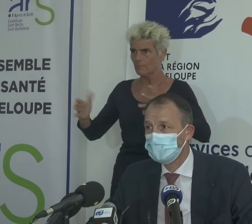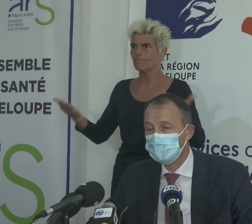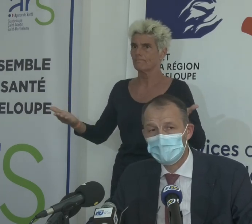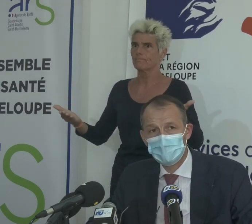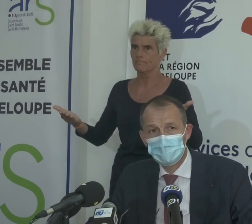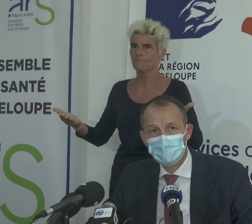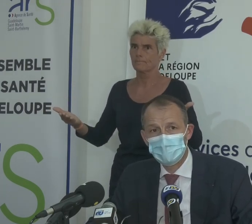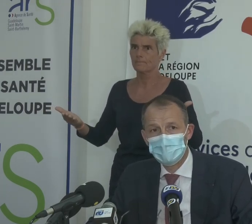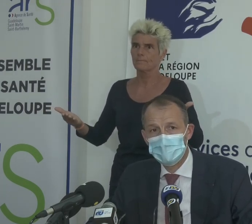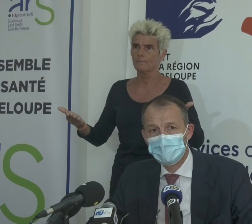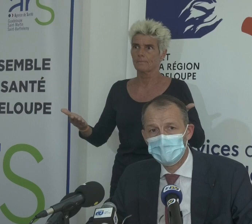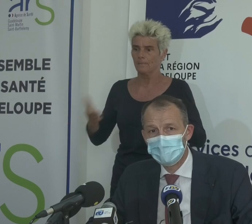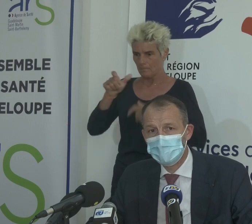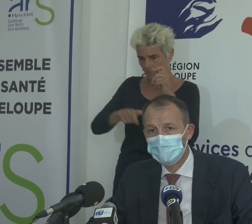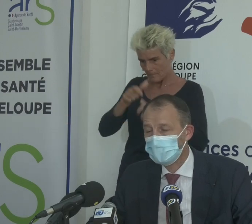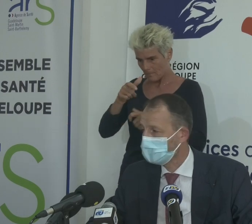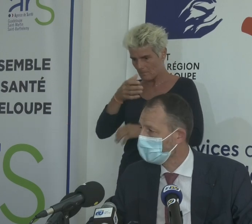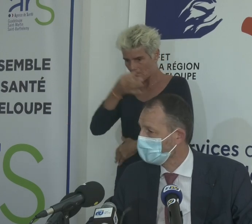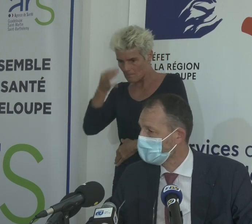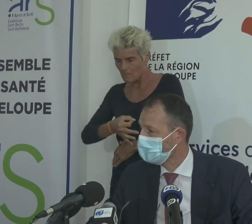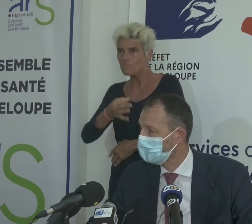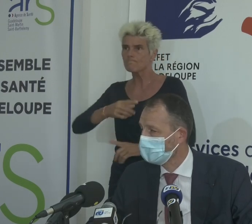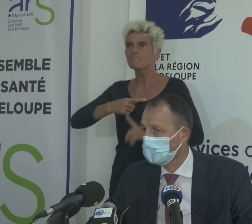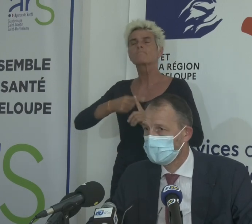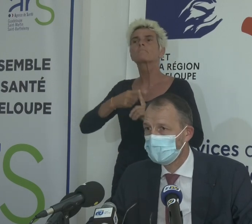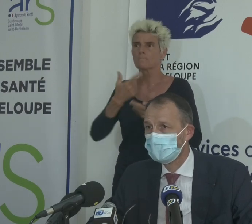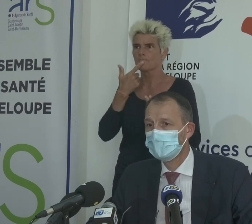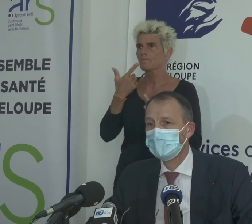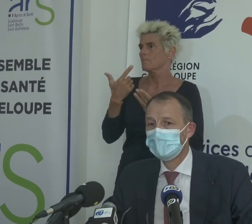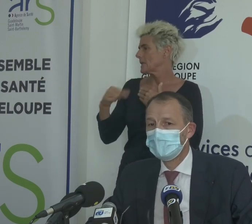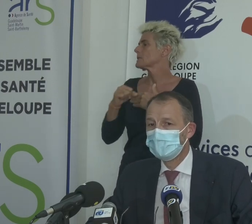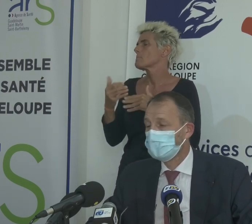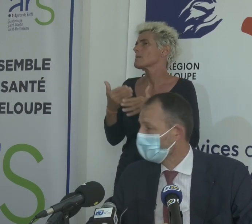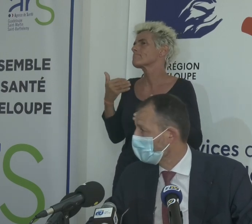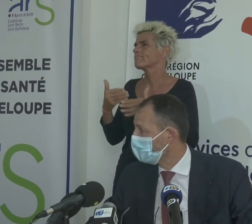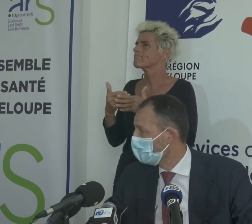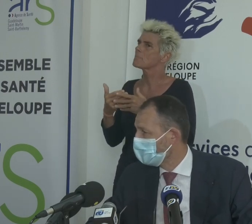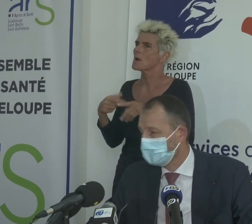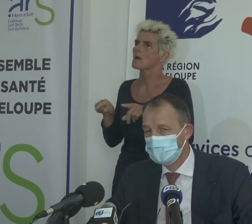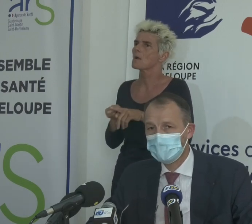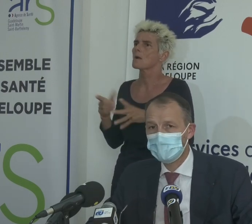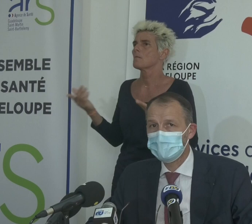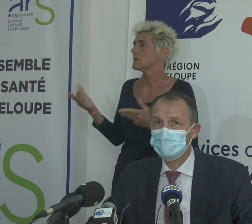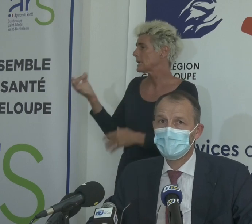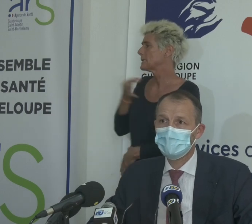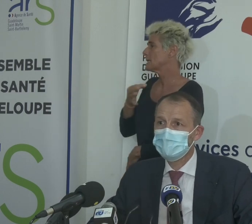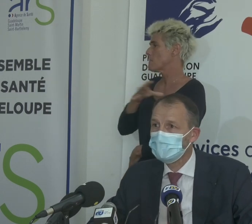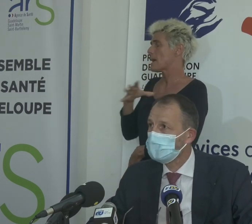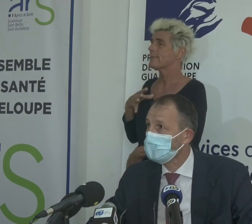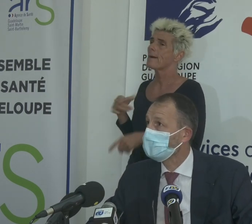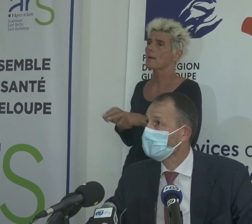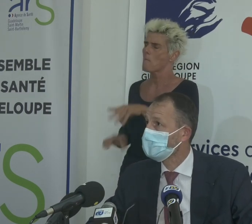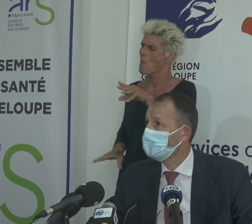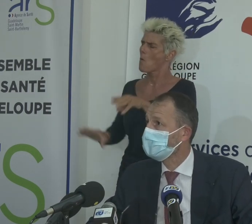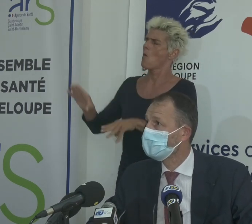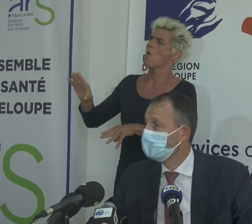contaminés, sur le taux de positivité, on s'aperçoit quand même que cette semaine, on a une tendance, comme l'a dit Mme la Décédition générale, à la décélération. C